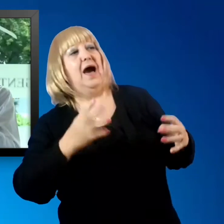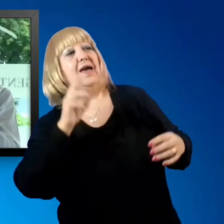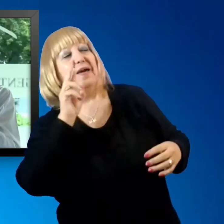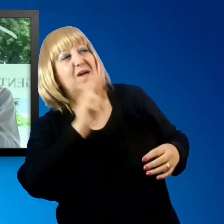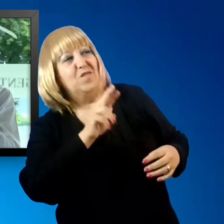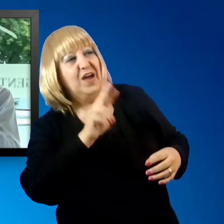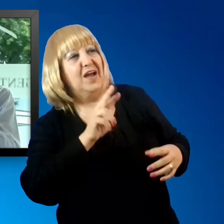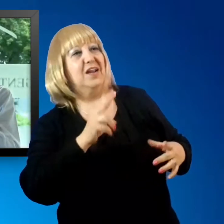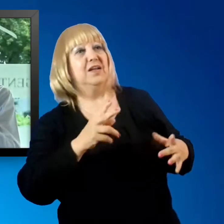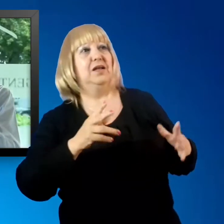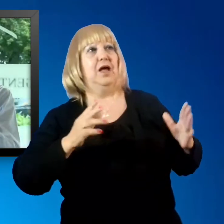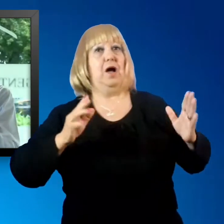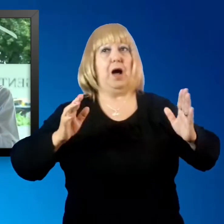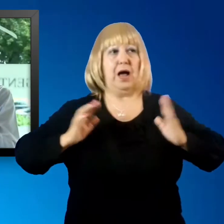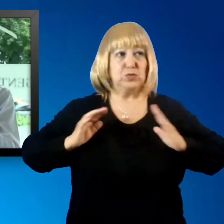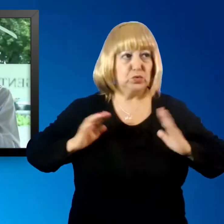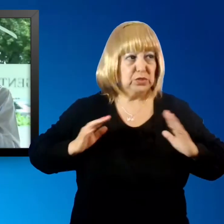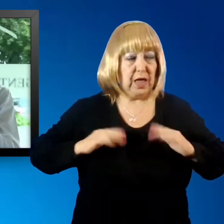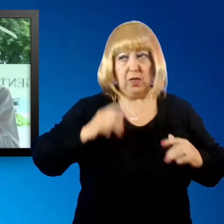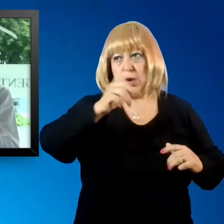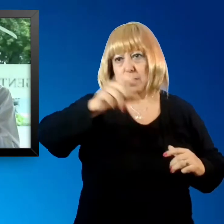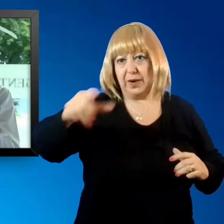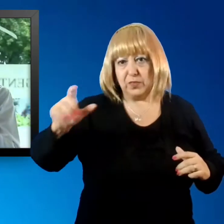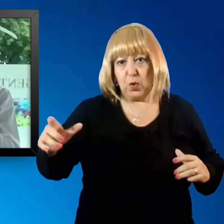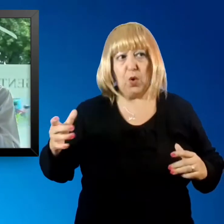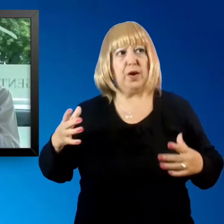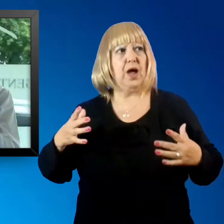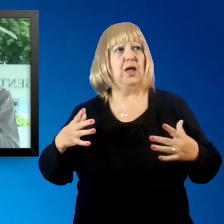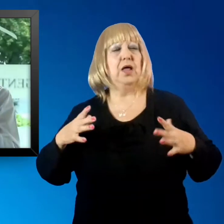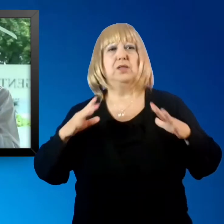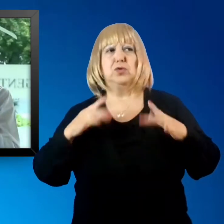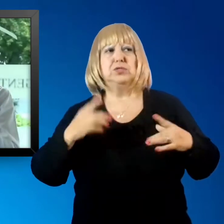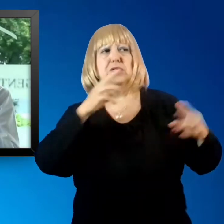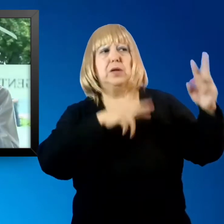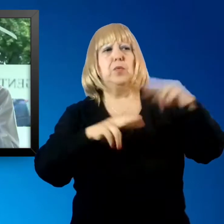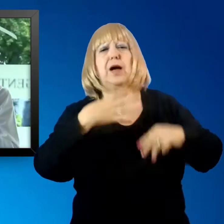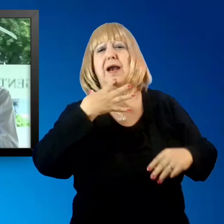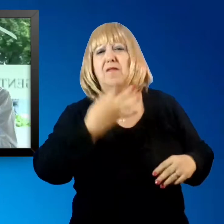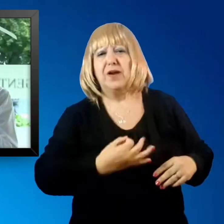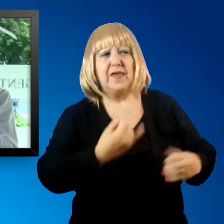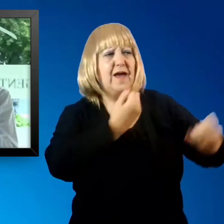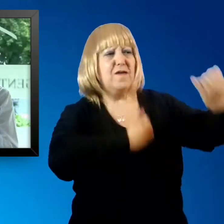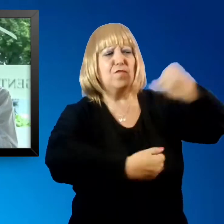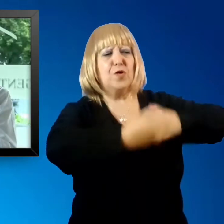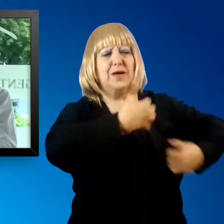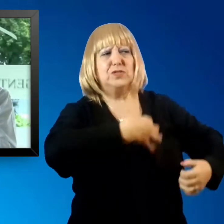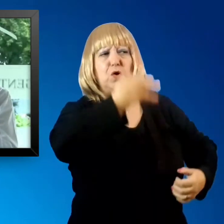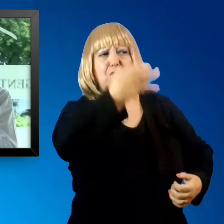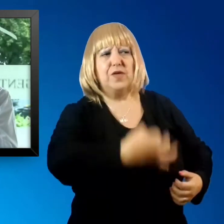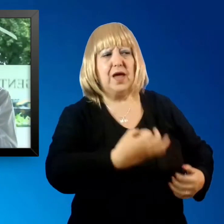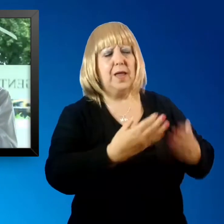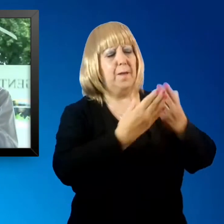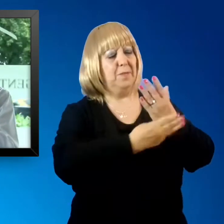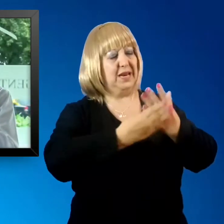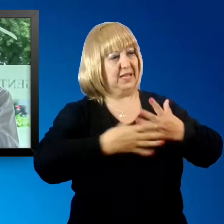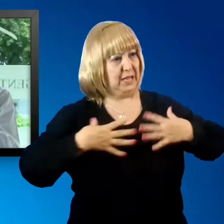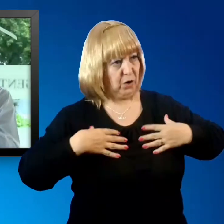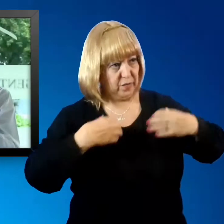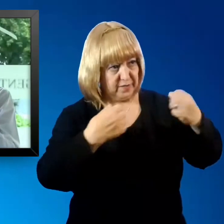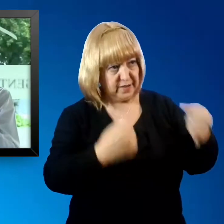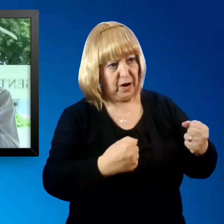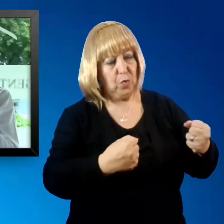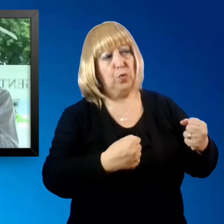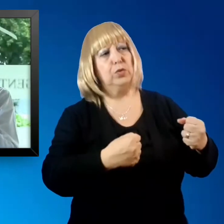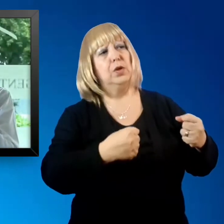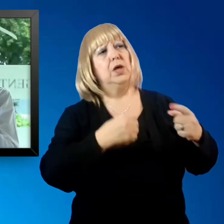de ansiedad generalizada. Tenemos que buscar la verdad, informarnos en lugares serios, en Ministerio de Salud, y hacer lo que tenemos que hacer. Eso va a